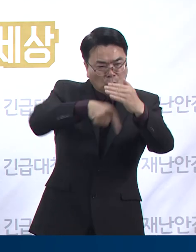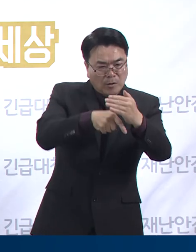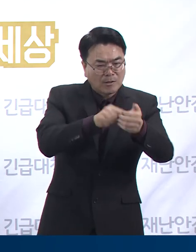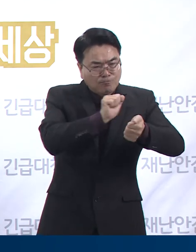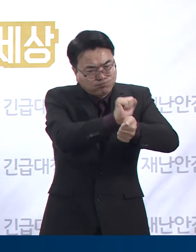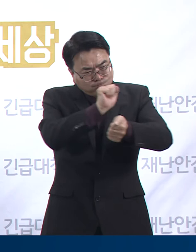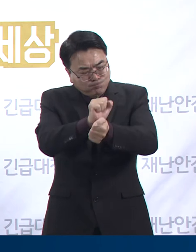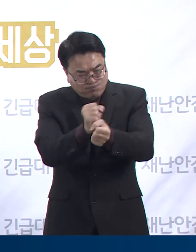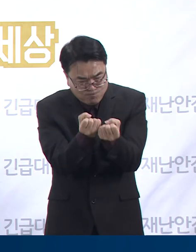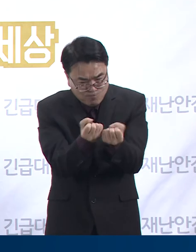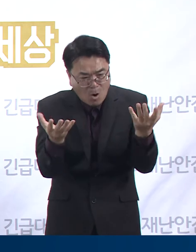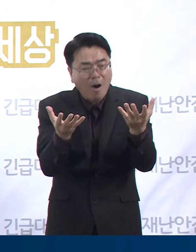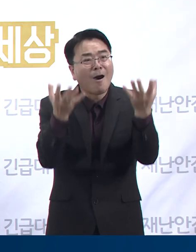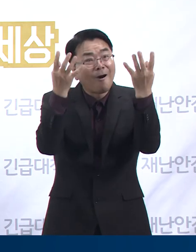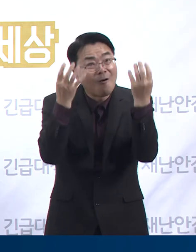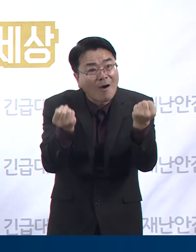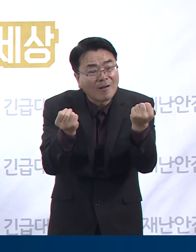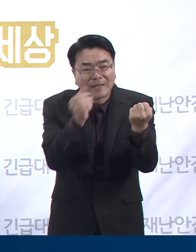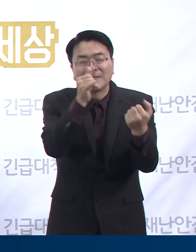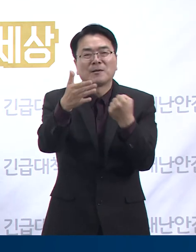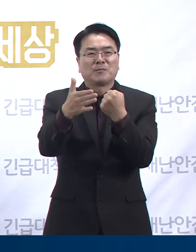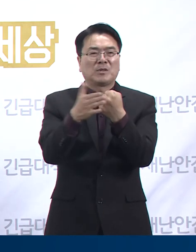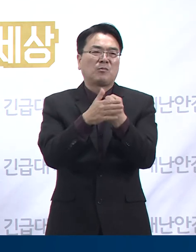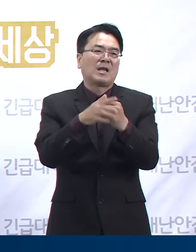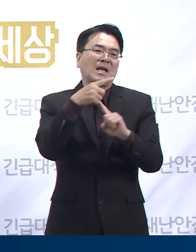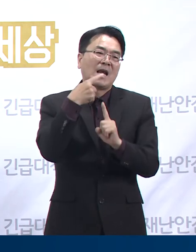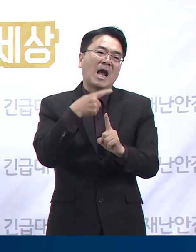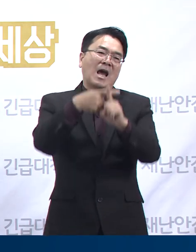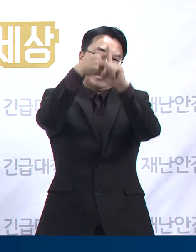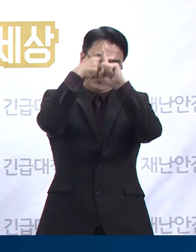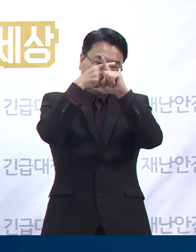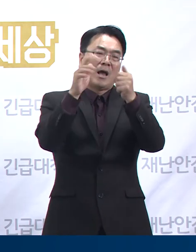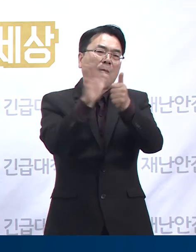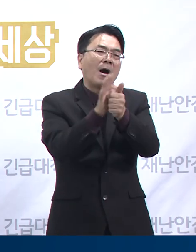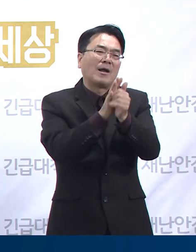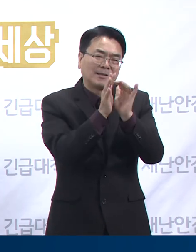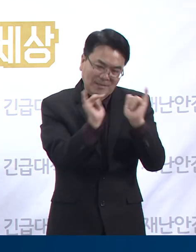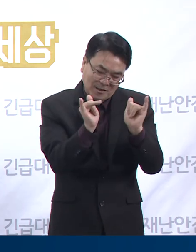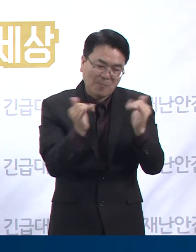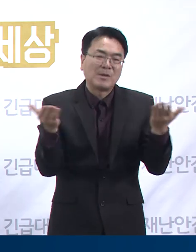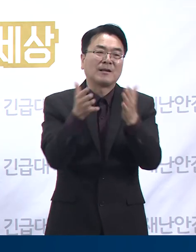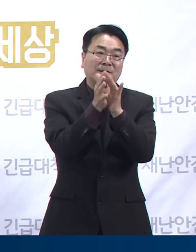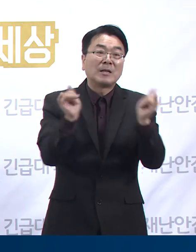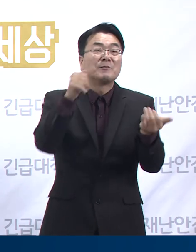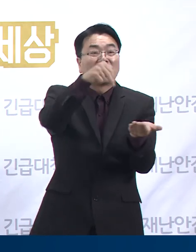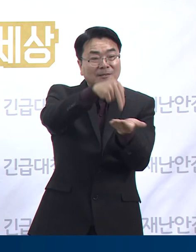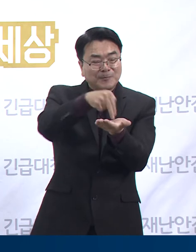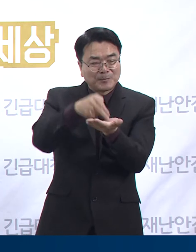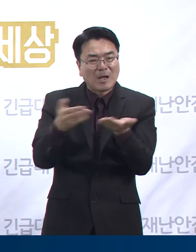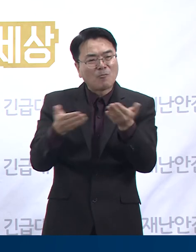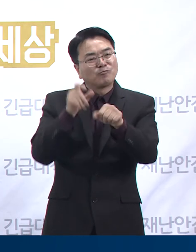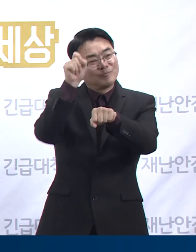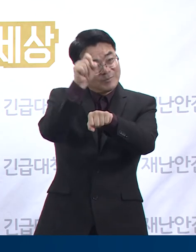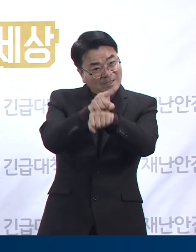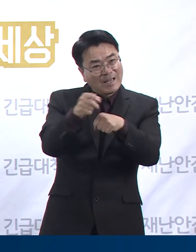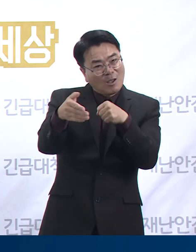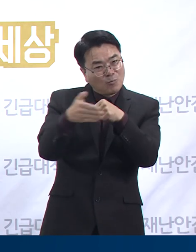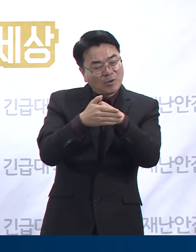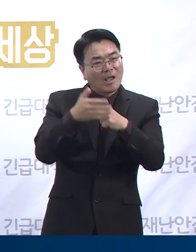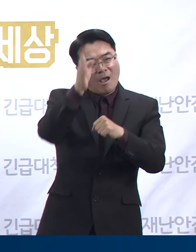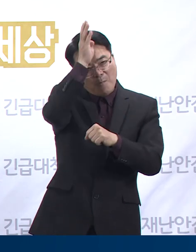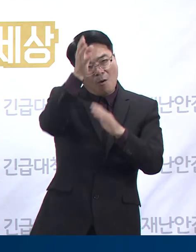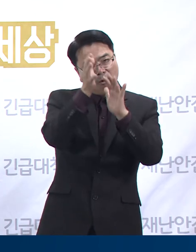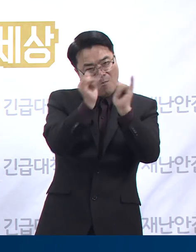확산되고 있습니다. 이러한 시설의 간호사, 간병인, 요양보호사 등 관련 정사자들께서는 업무 투성상 관자들과